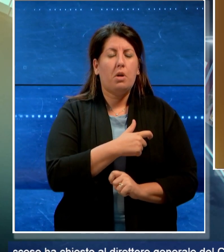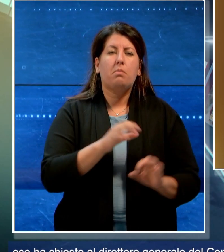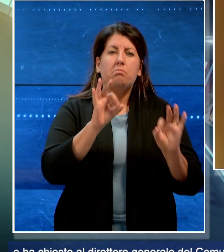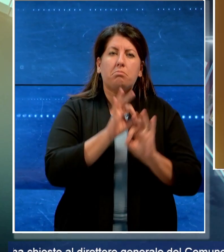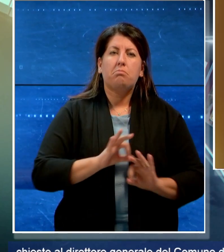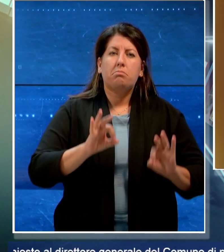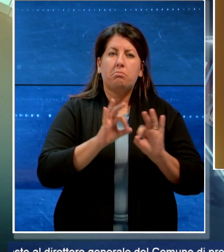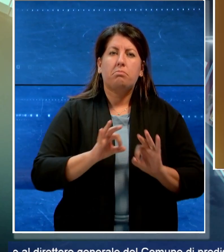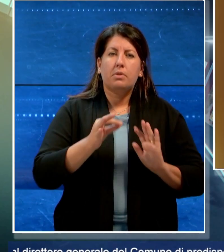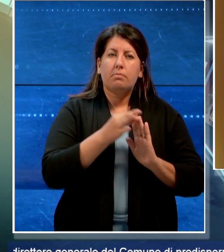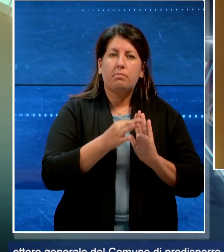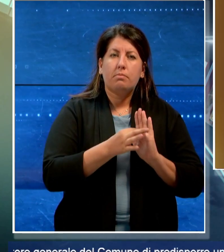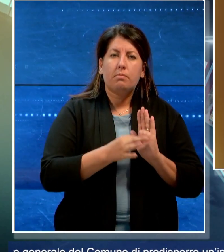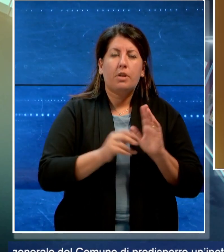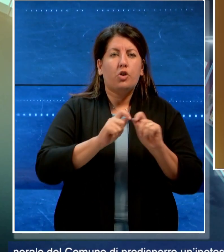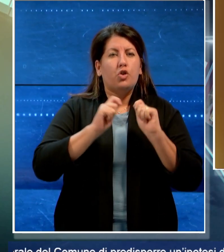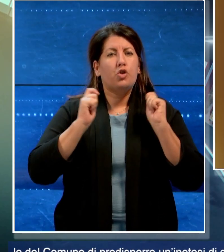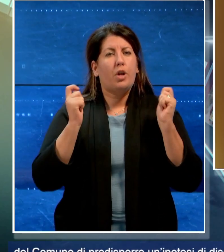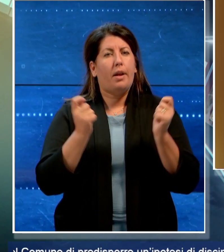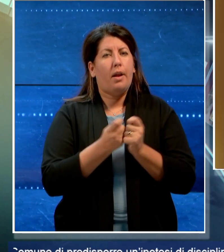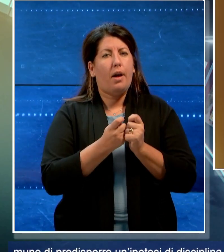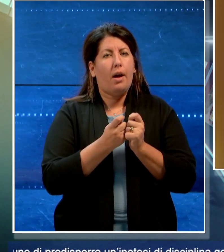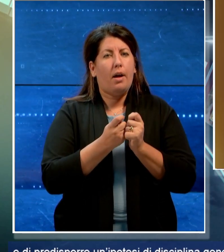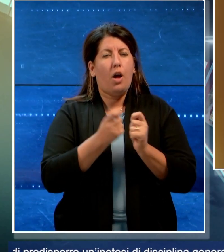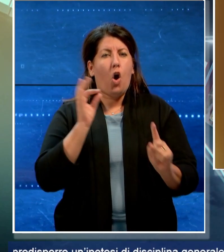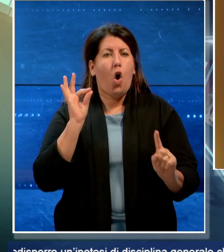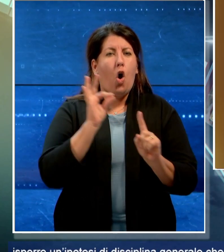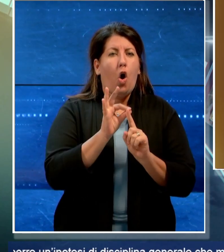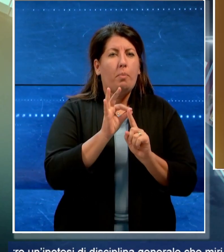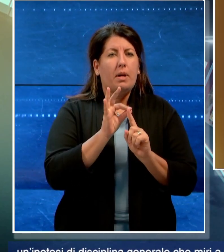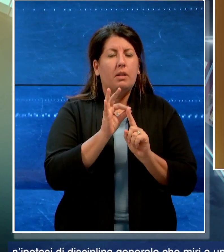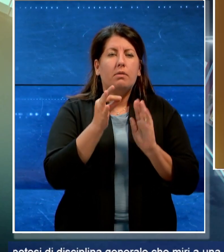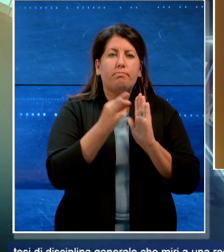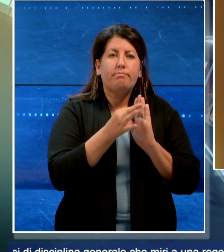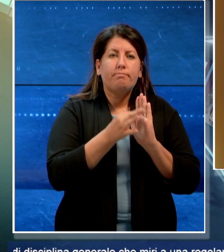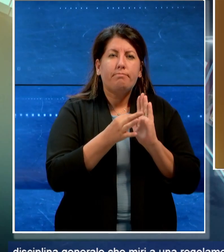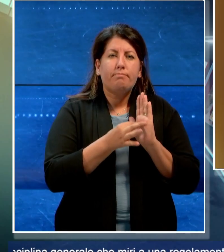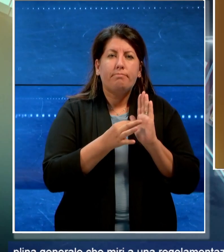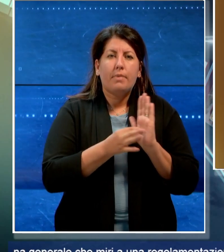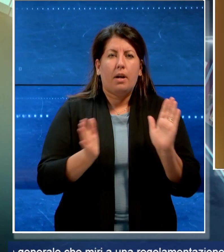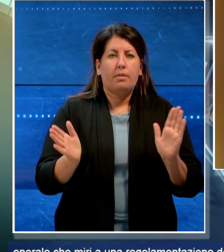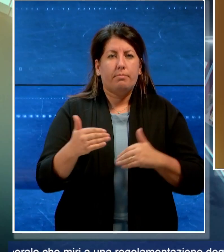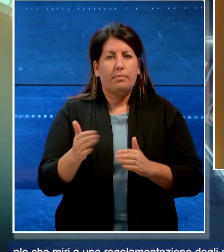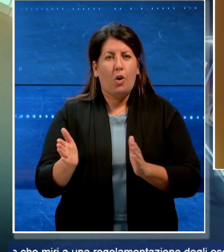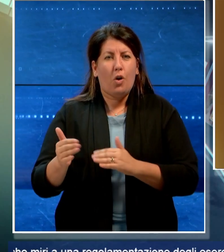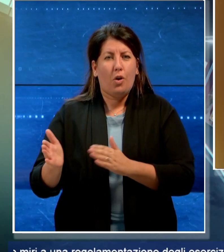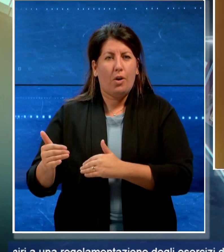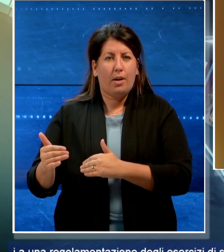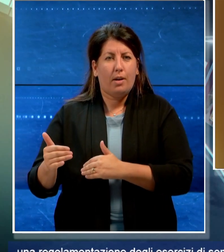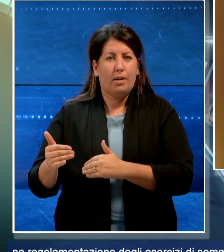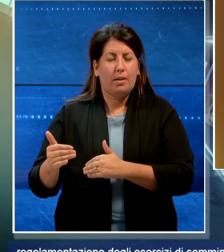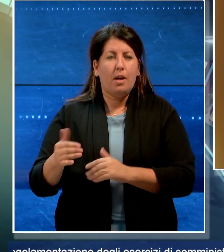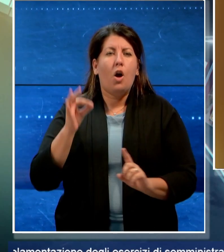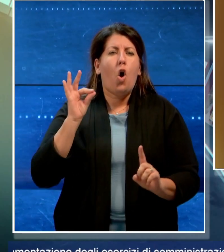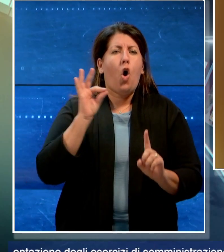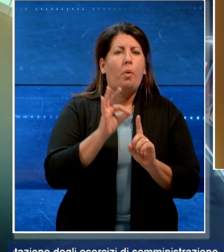ipotesi di disciplina generale che miri ad una regolamentazione degli esercizi di somministrazione. L